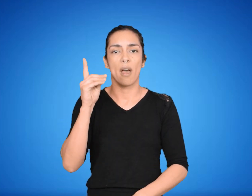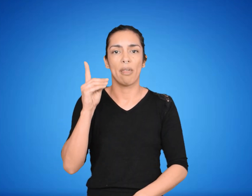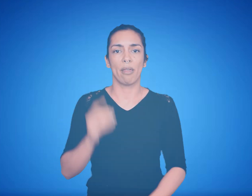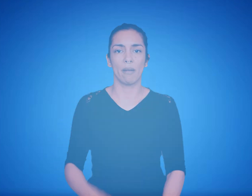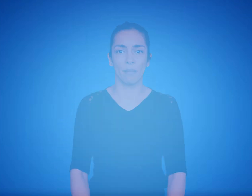ver el video.